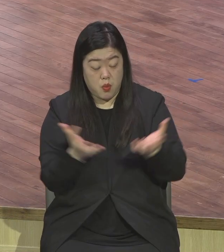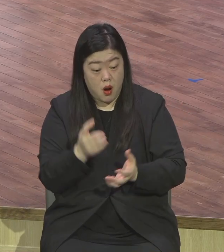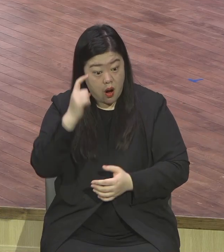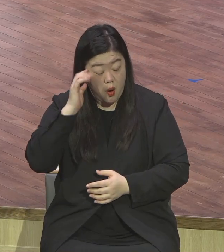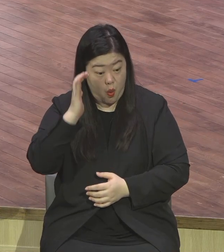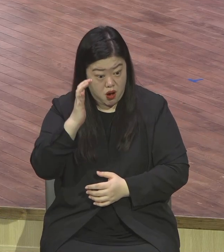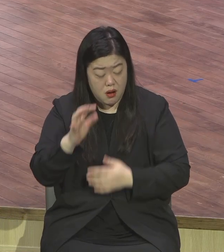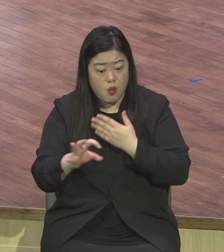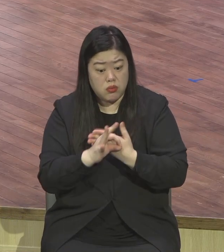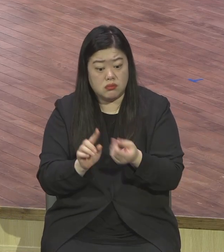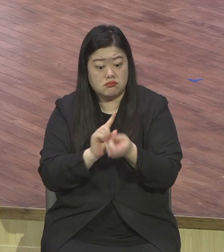일으키시길 바랍니다.